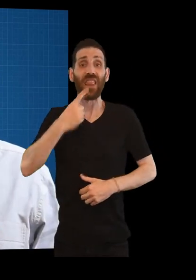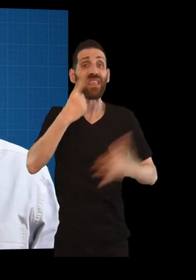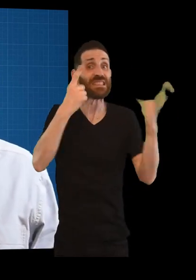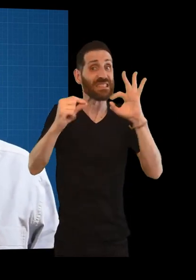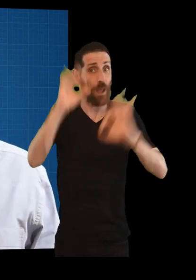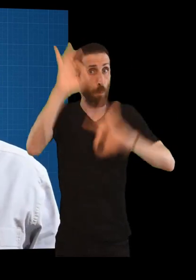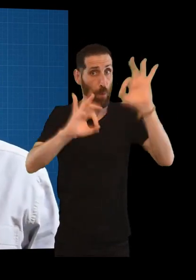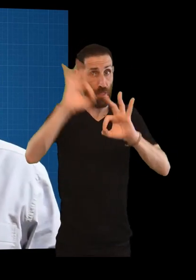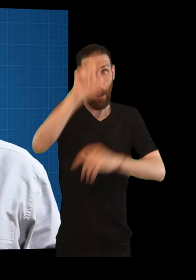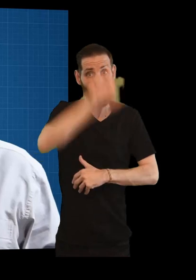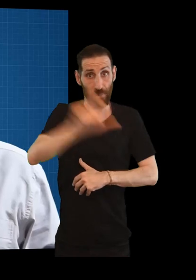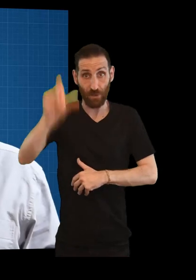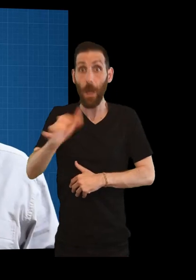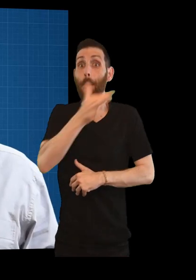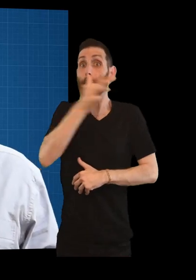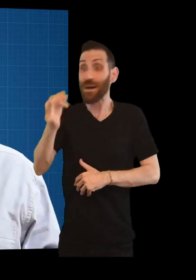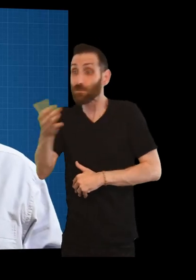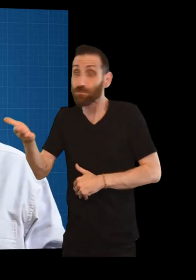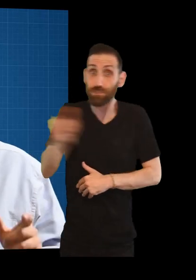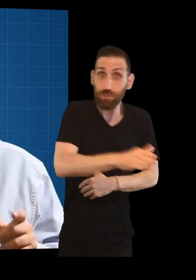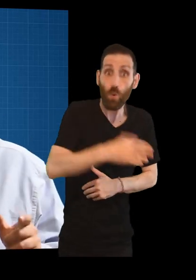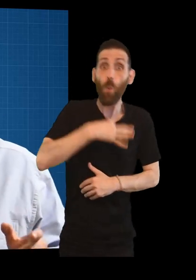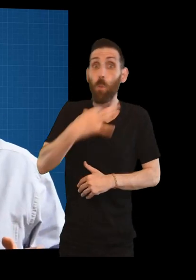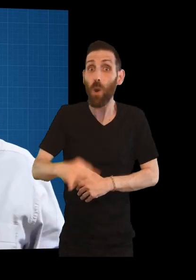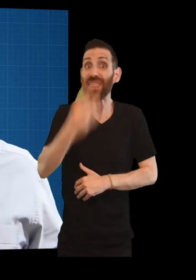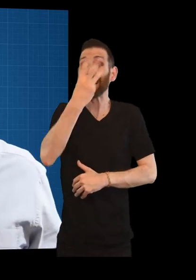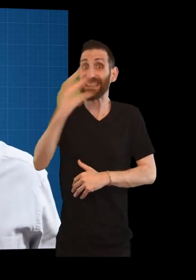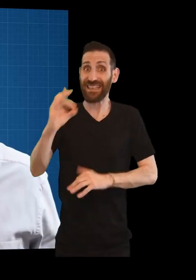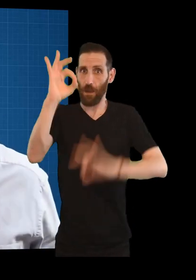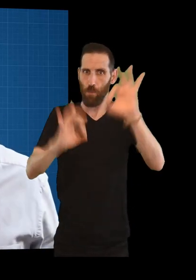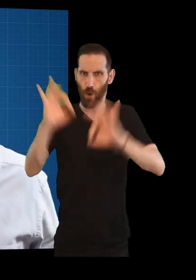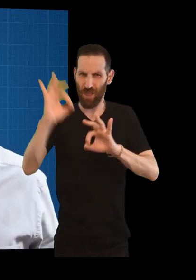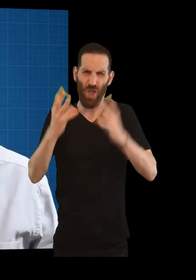60% da poación e alcanzaba mortalidades do 30%,